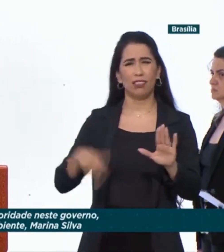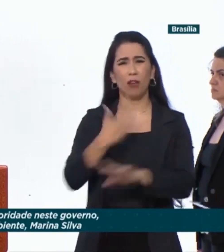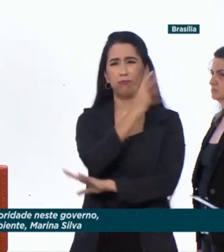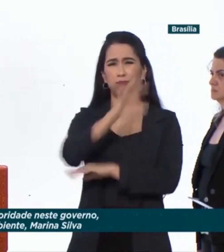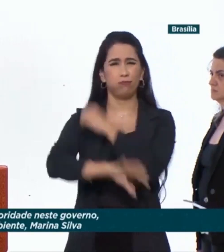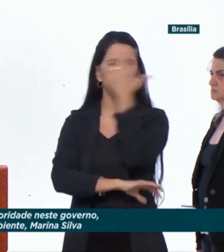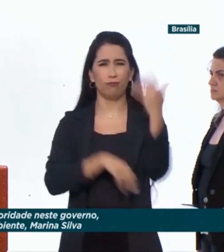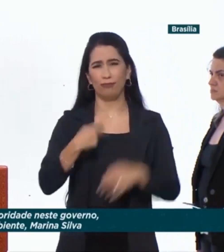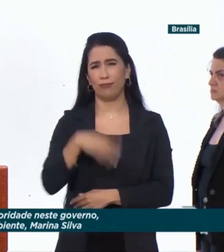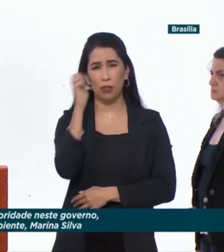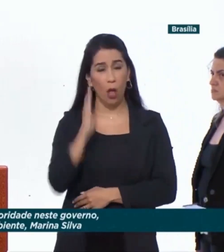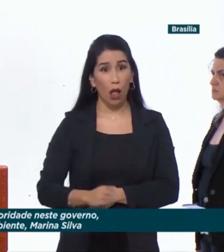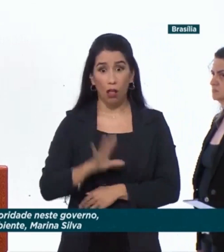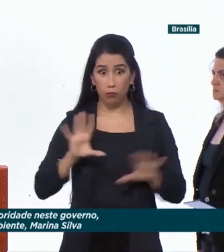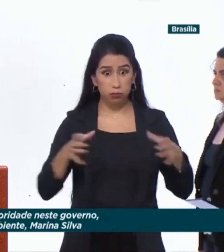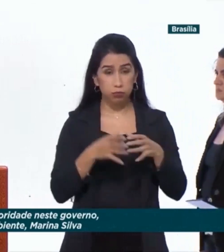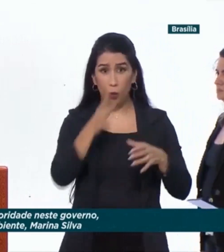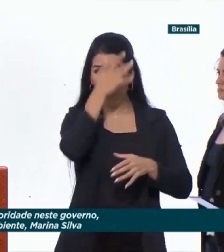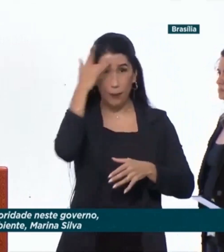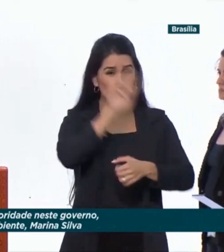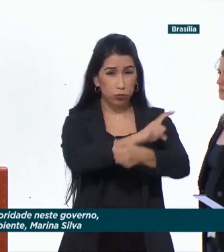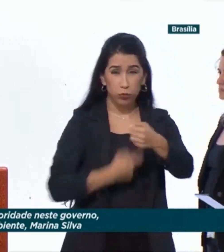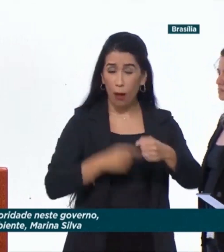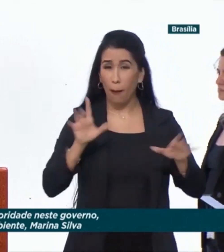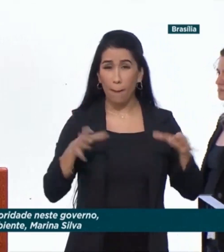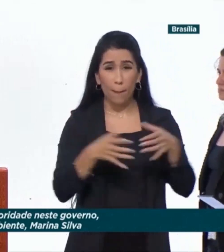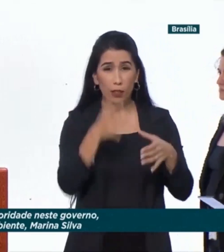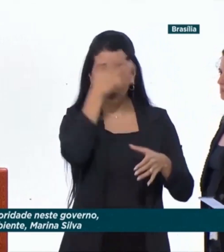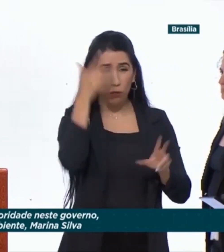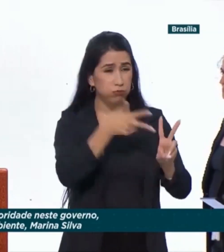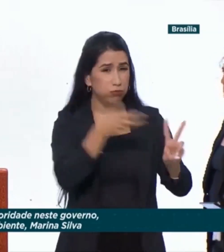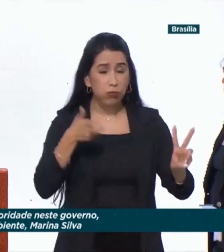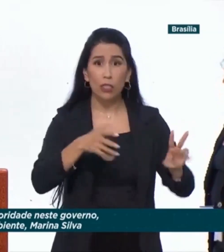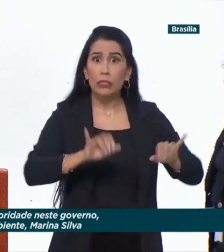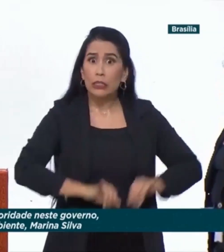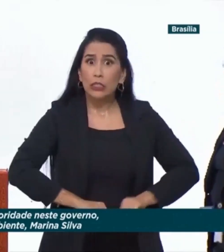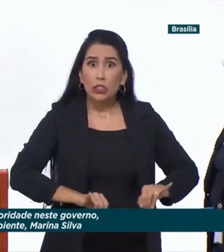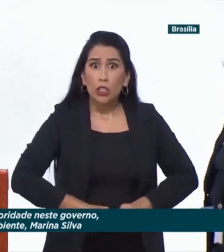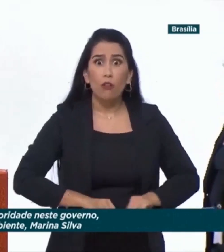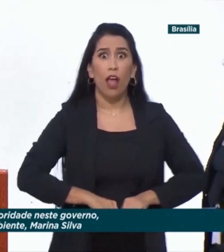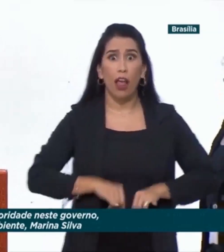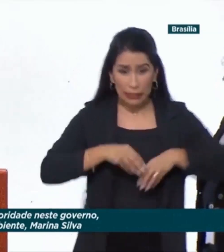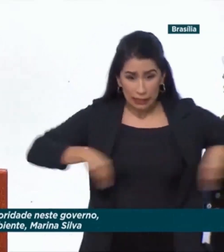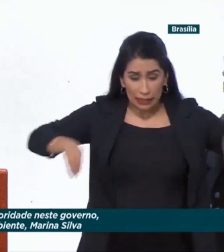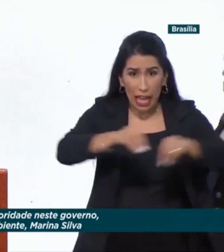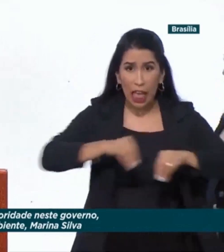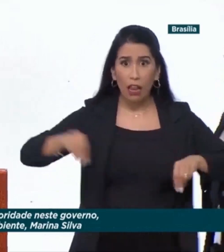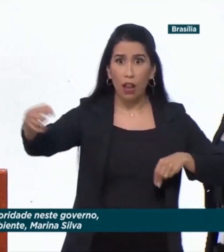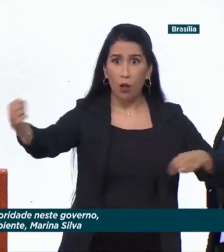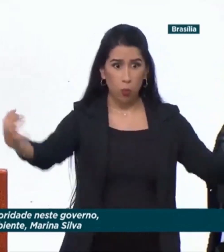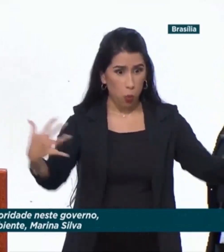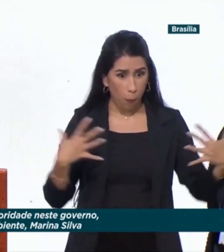brasileiro. Povos indígenas quilombolas sofreram a invasão de suas terras e territórios. Nossas